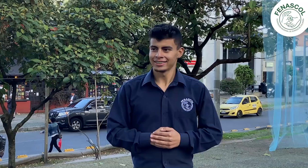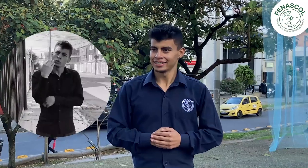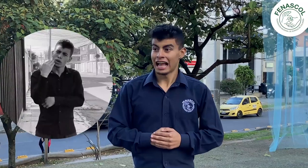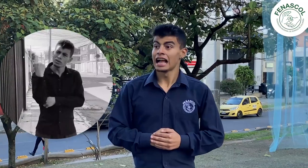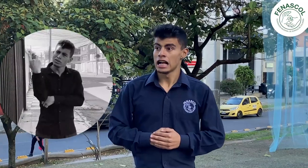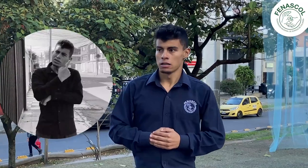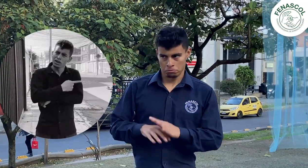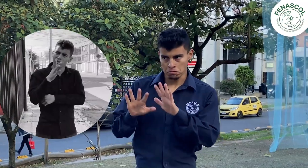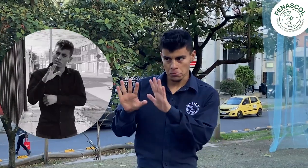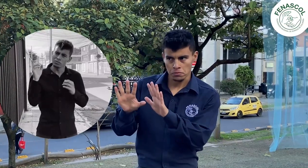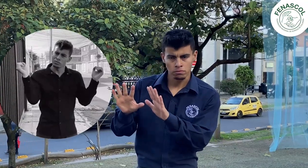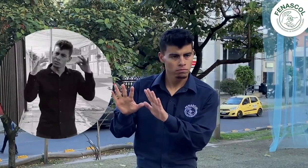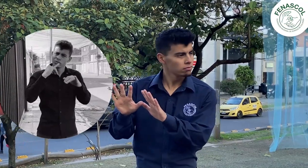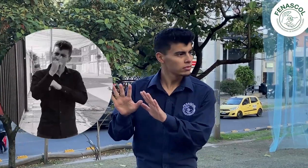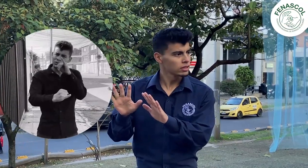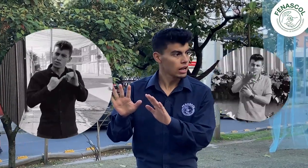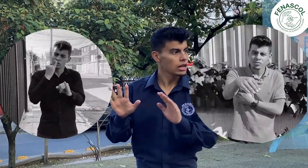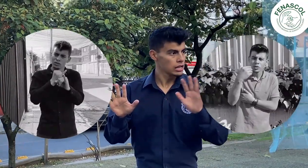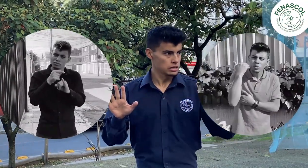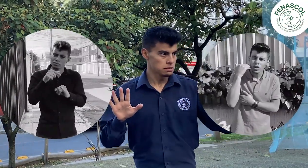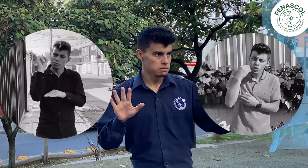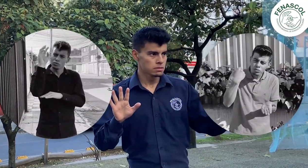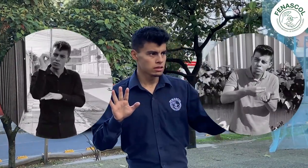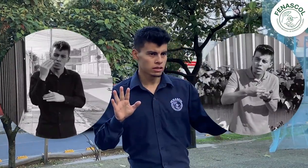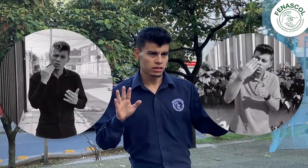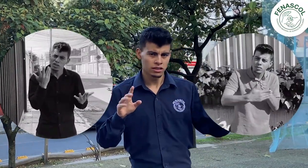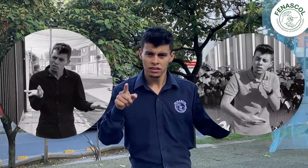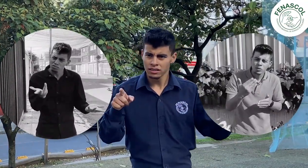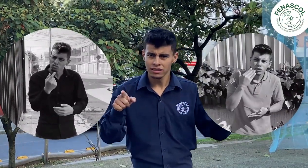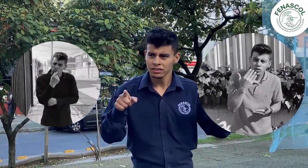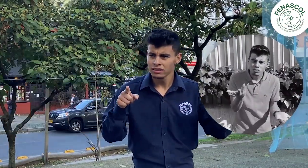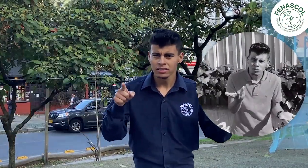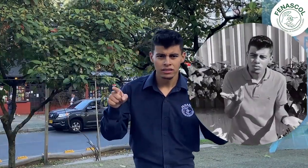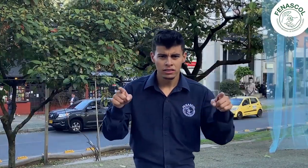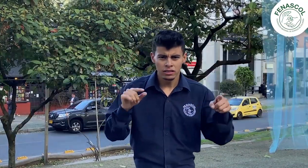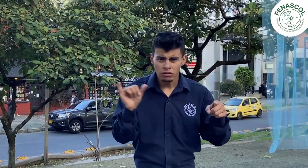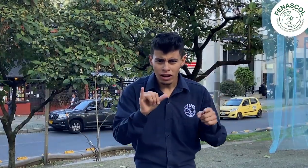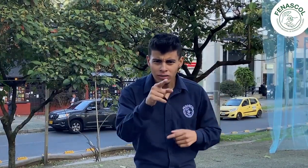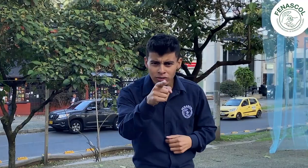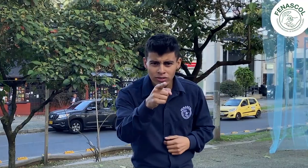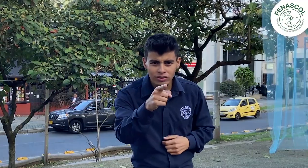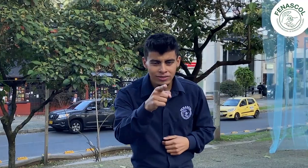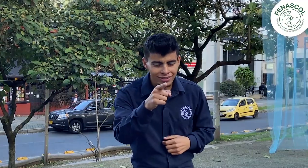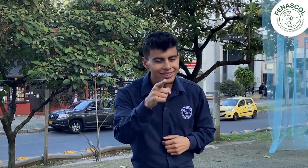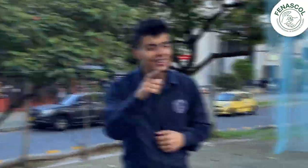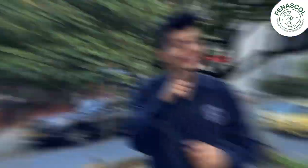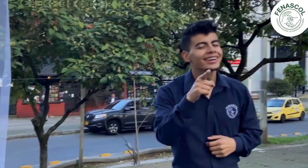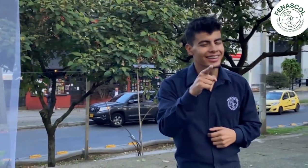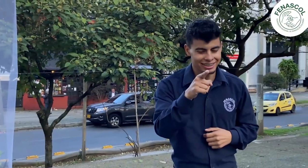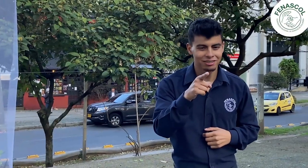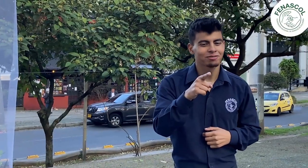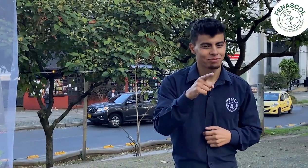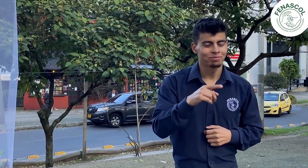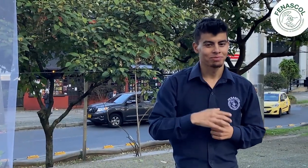¿Cuándo es el día de la Conferencia Internacional? Sí, dame un momento. ¿Hasta cuándo hay plazo de pagar? Sí, espérame. ¿Les pasa igual que a ellos?